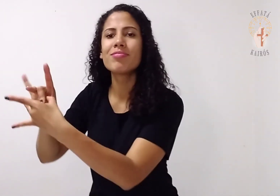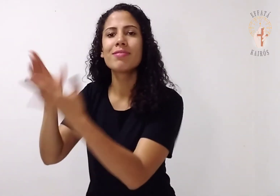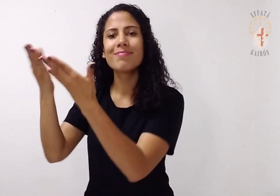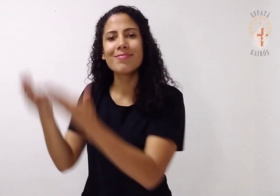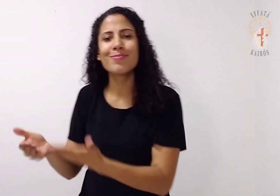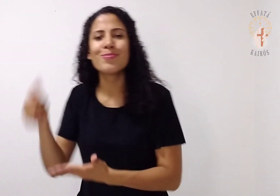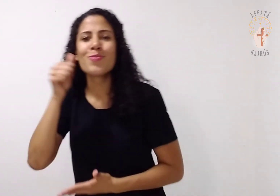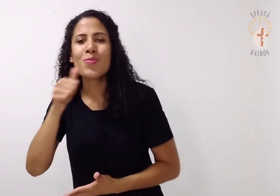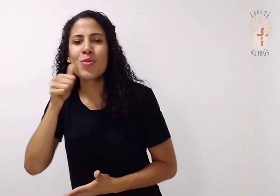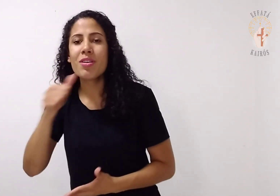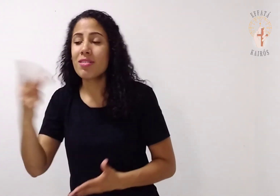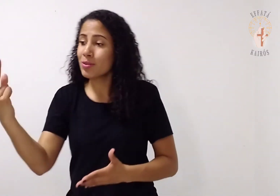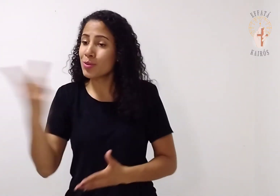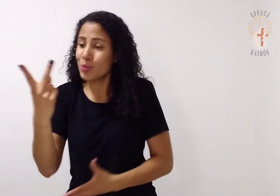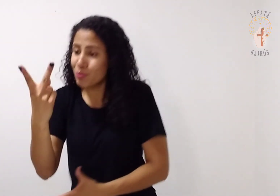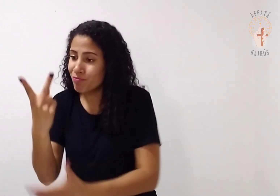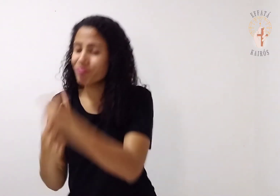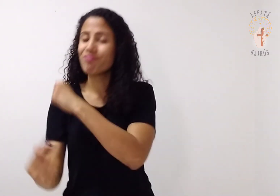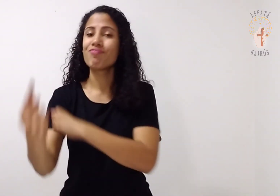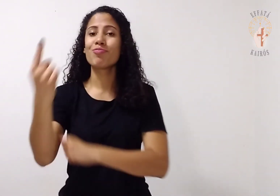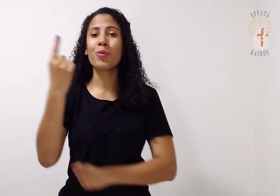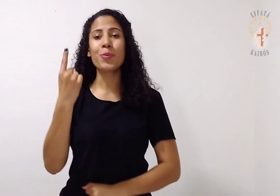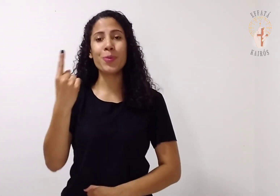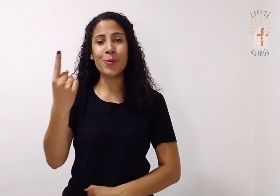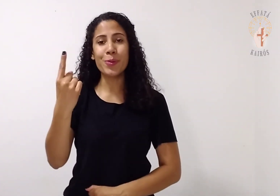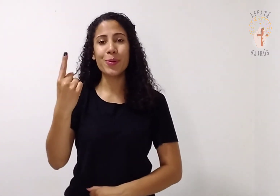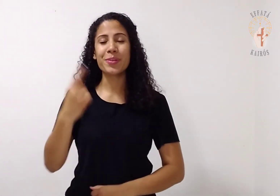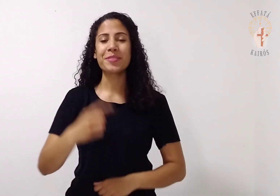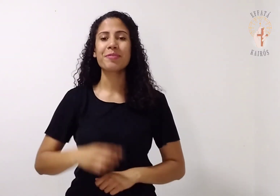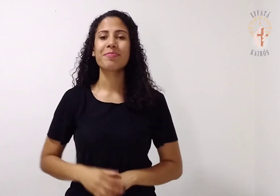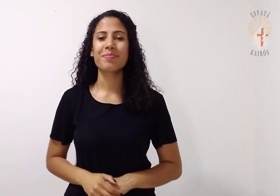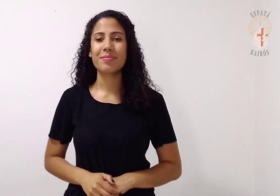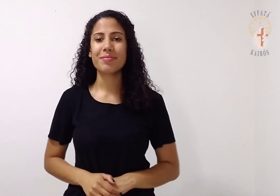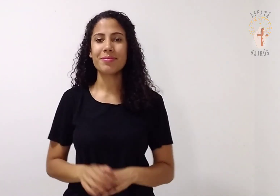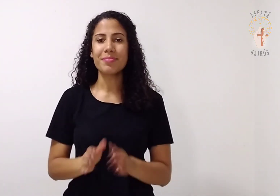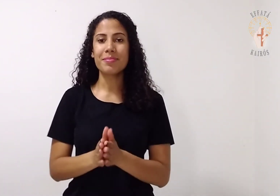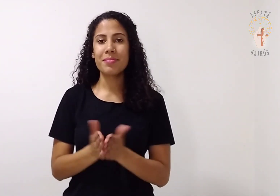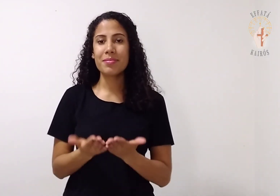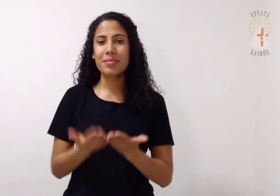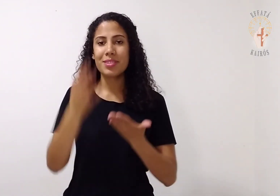E eles serão uma só carne. Palavra do Senhor